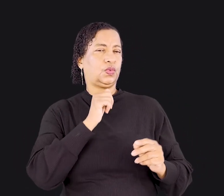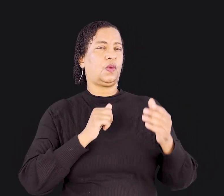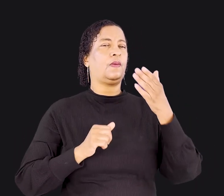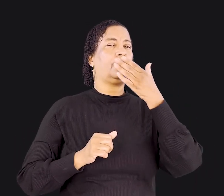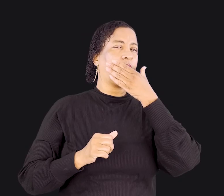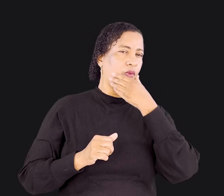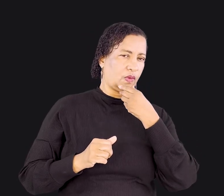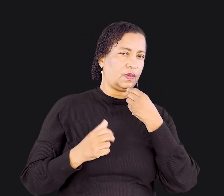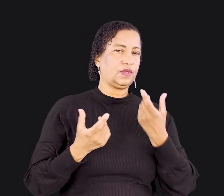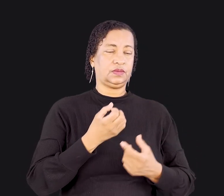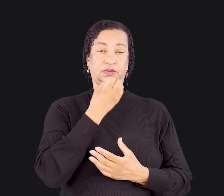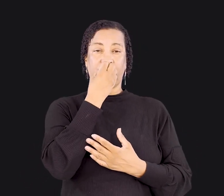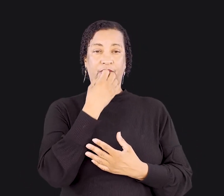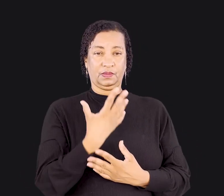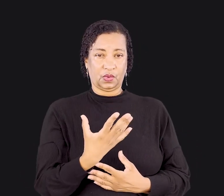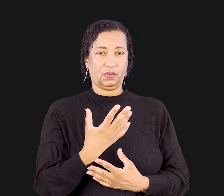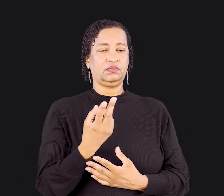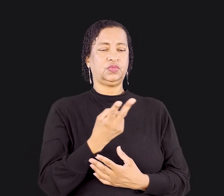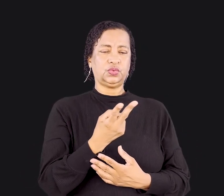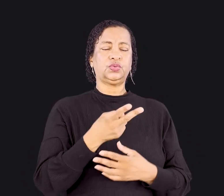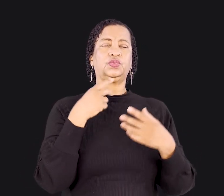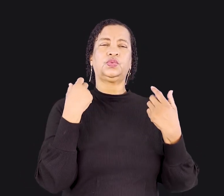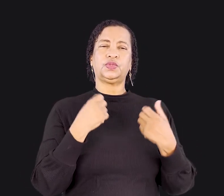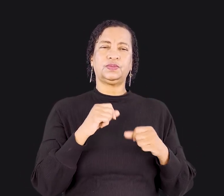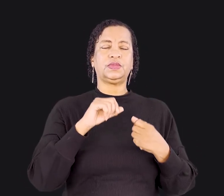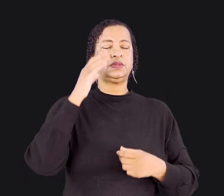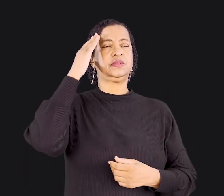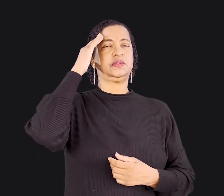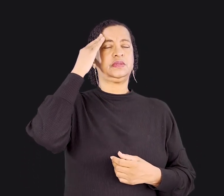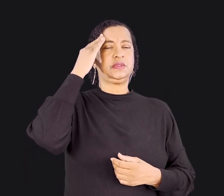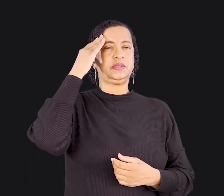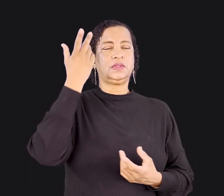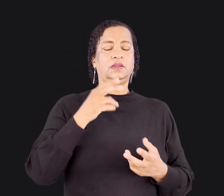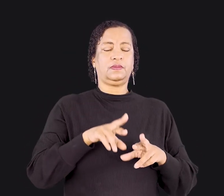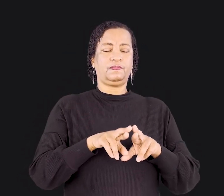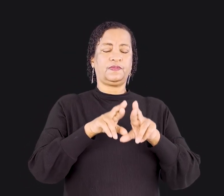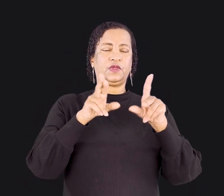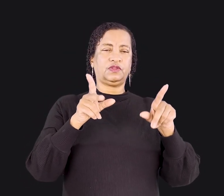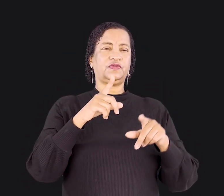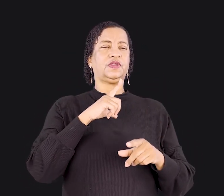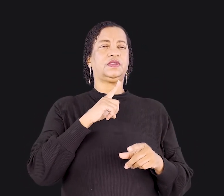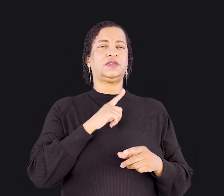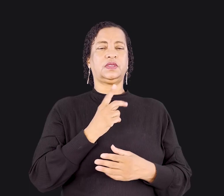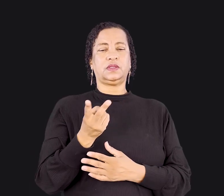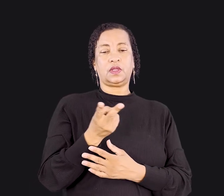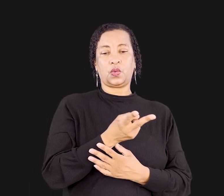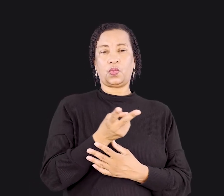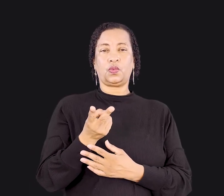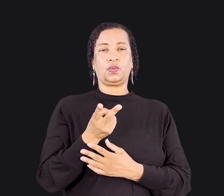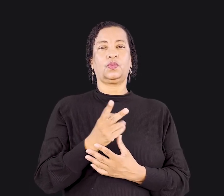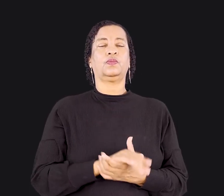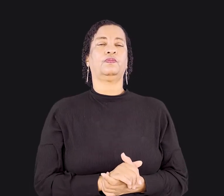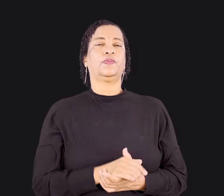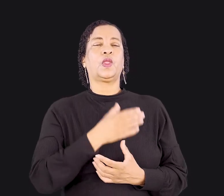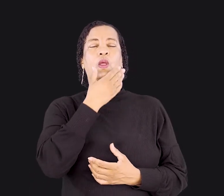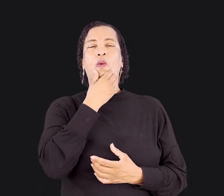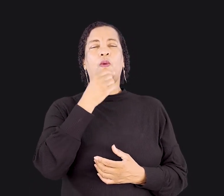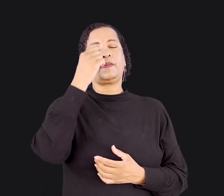mulher seja saudável, os dois precisam entender a diferença que existe entre eles. O homem não pensa